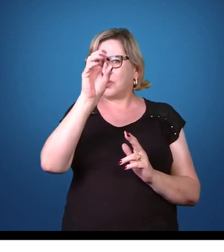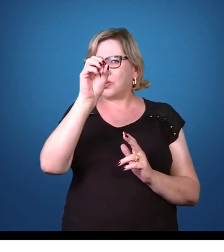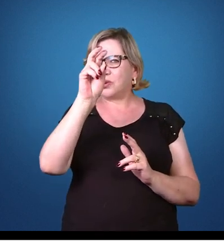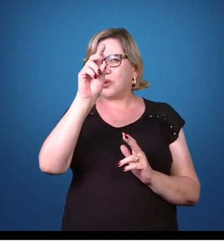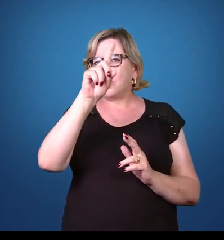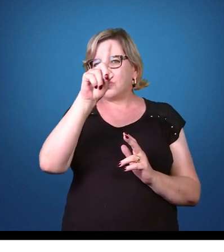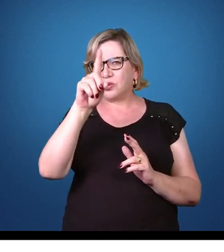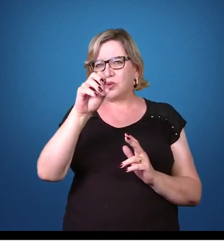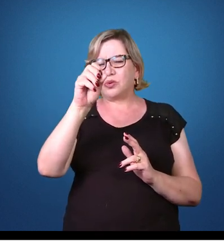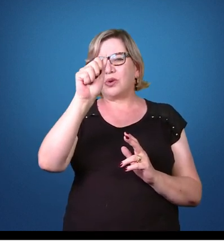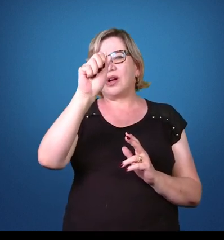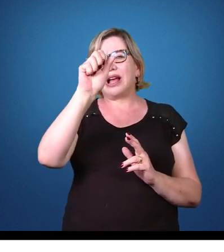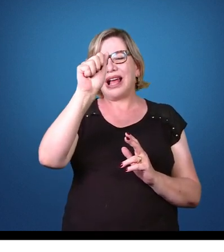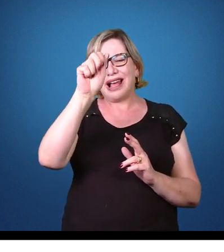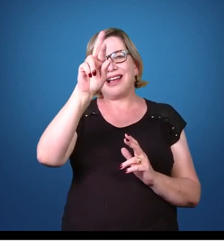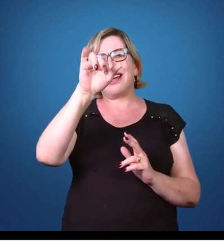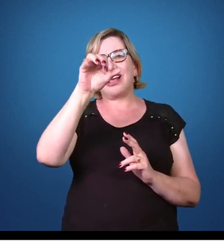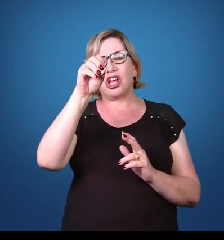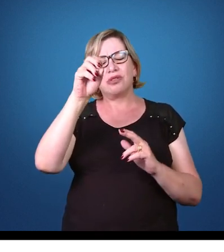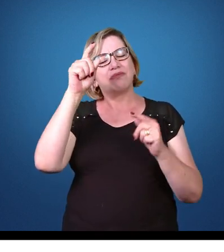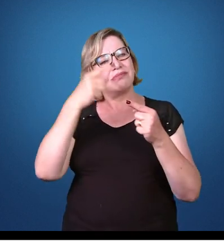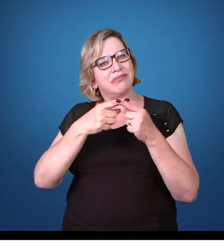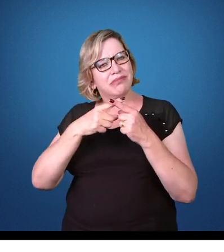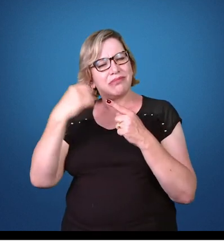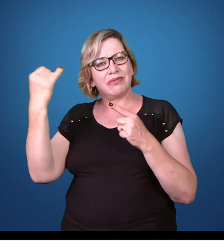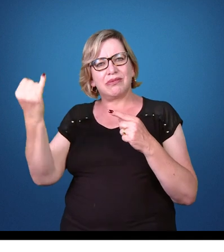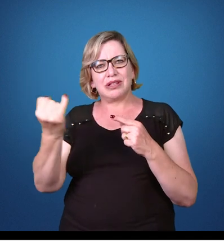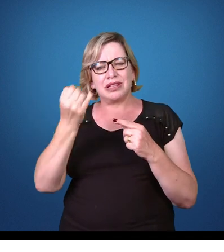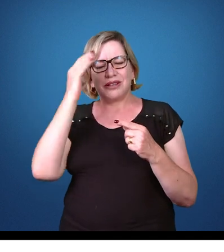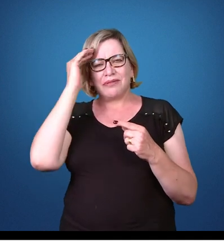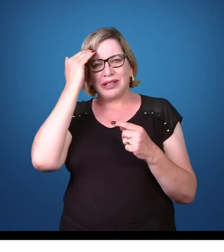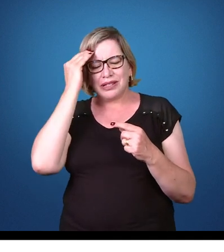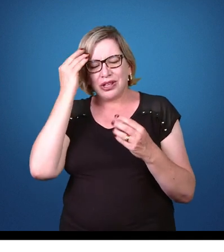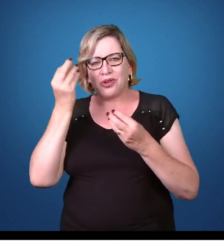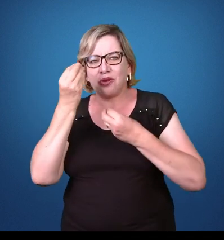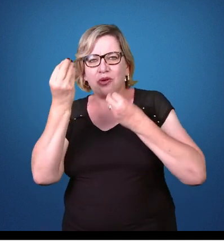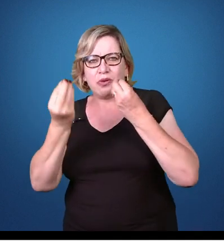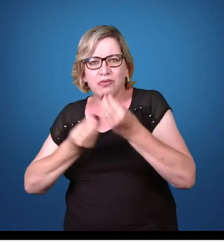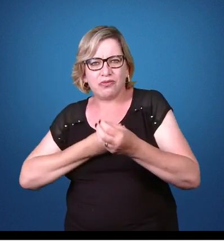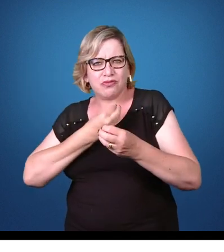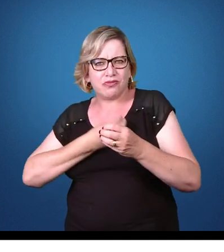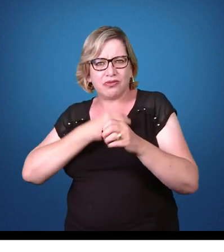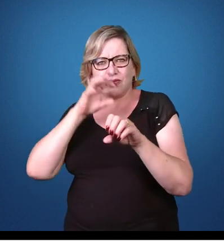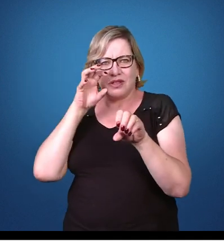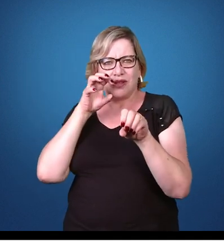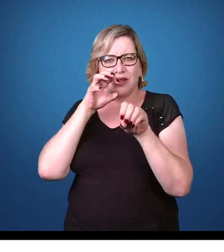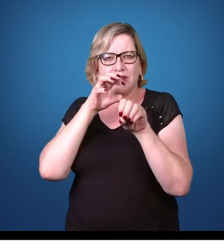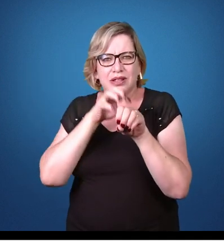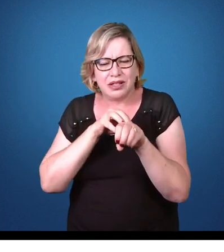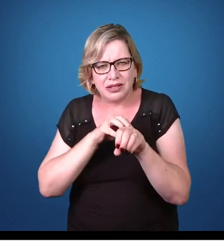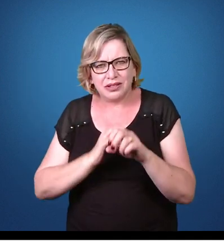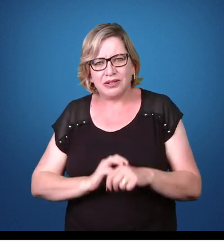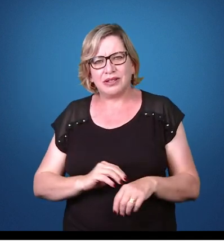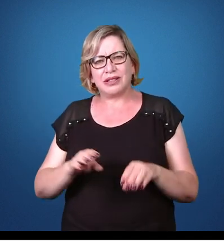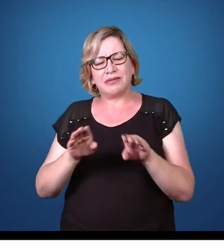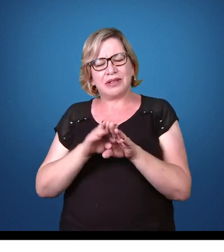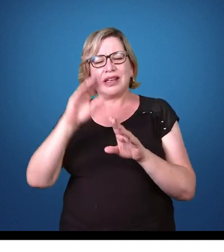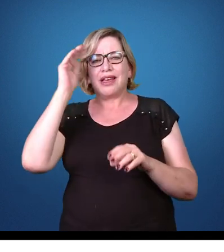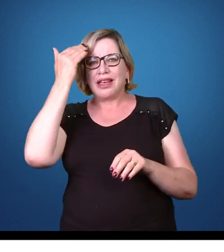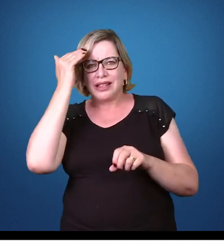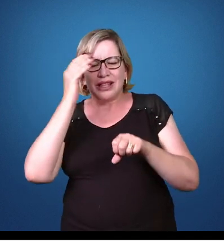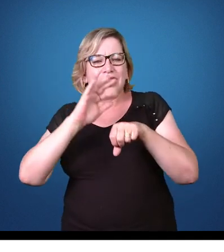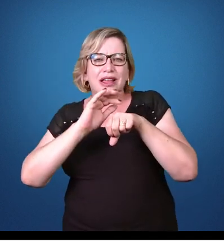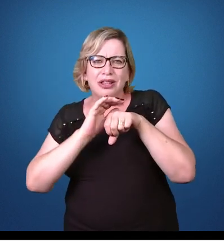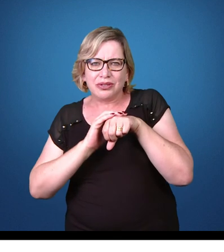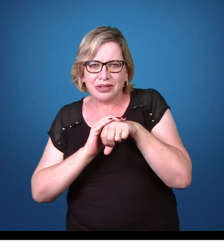as doenças, entender o ciclo de vida dos parasitas, para entender as doenças e para entender